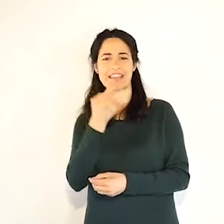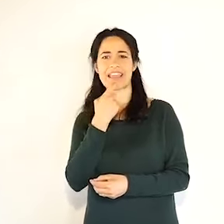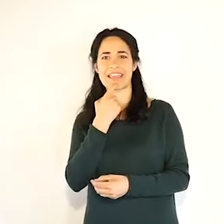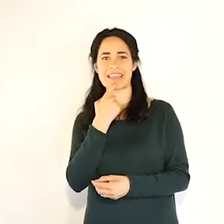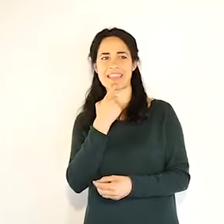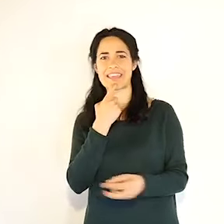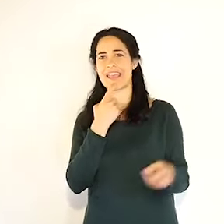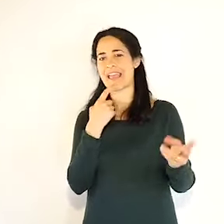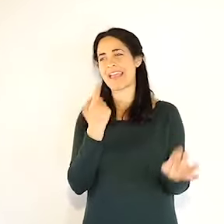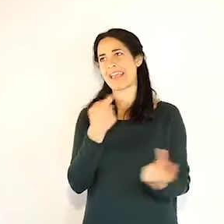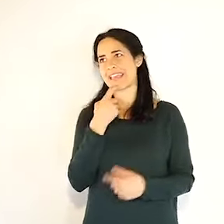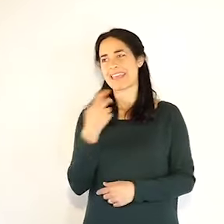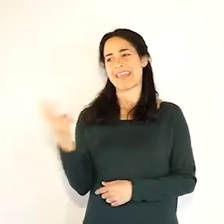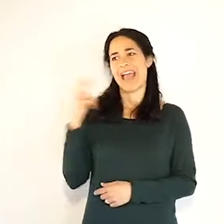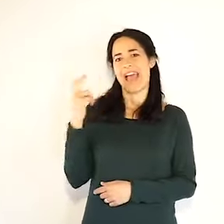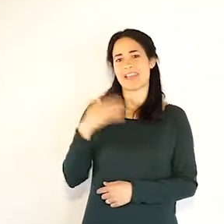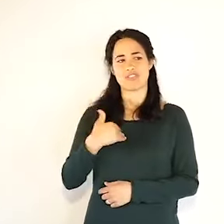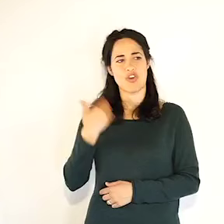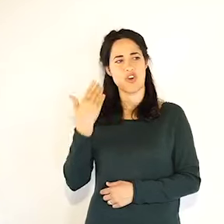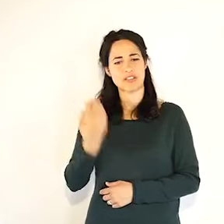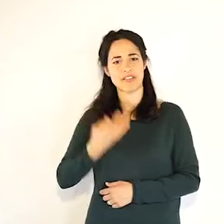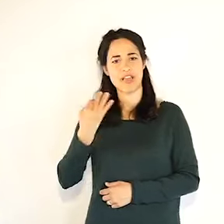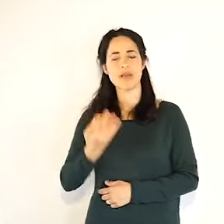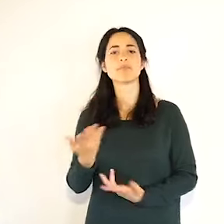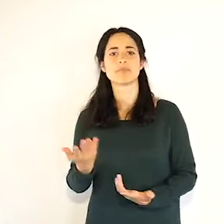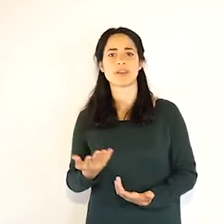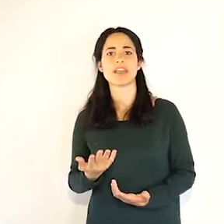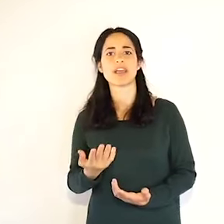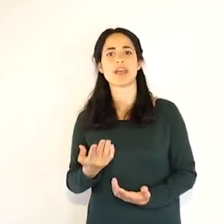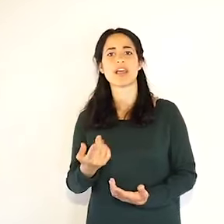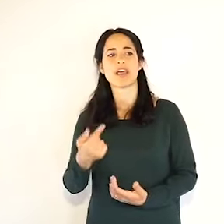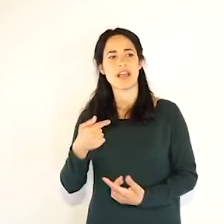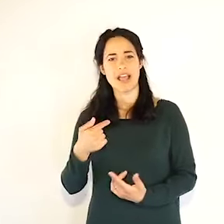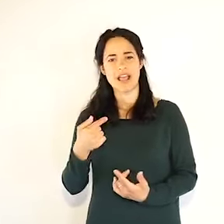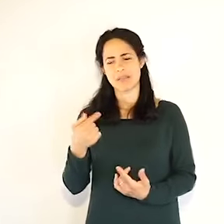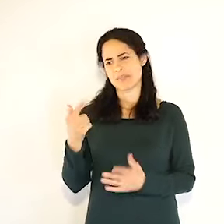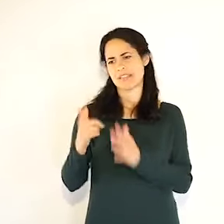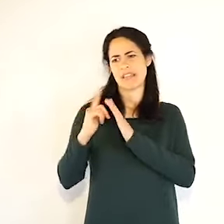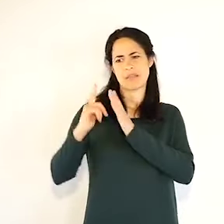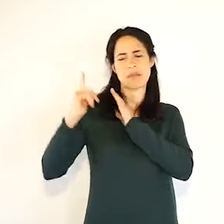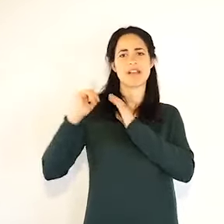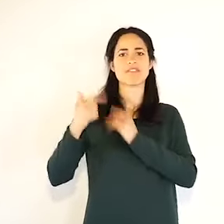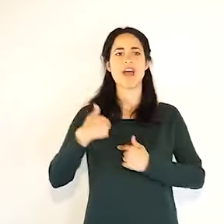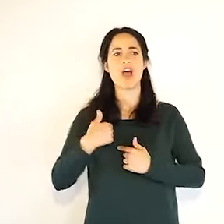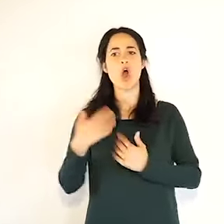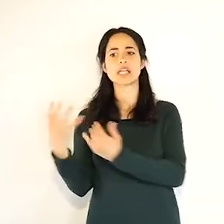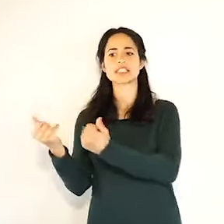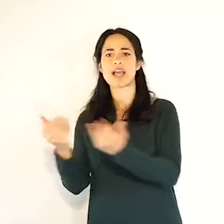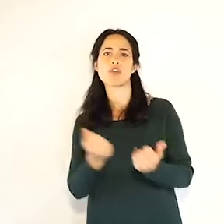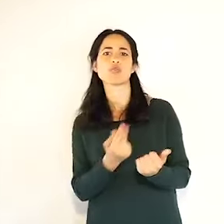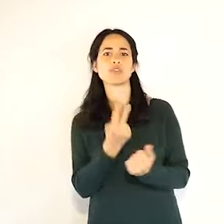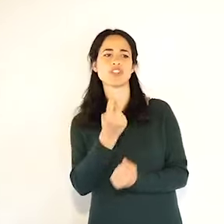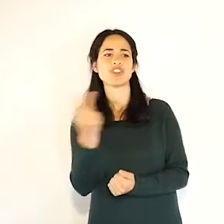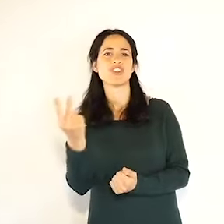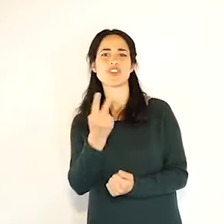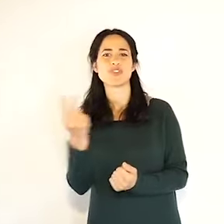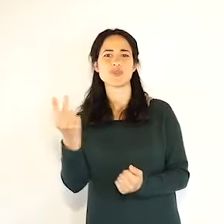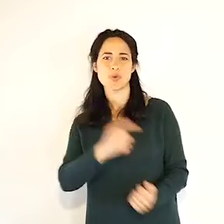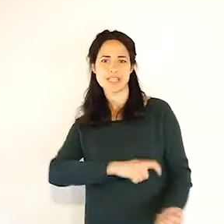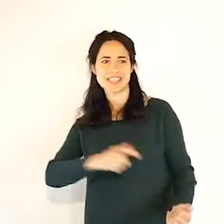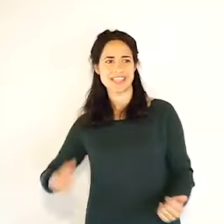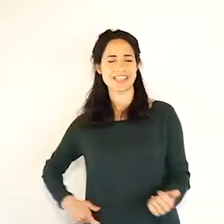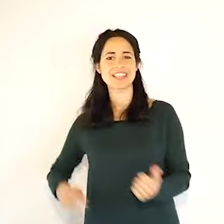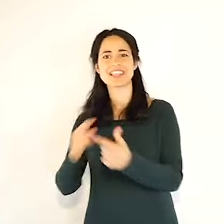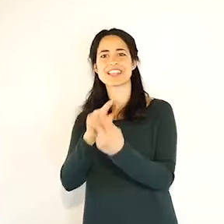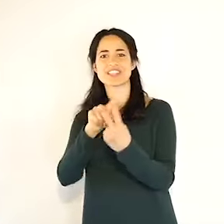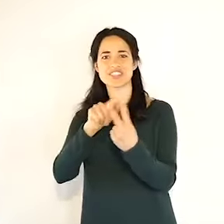a questa trasmissione che qualche settimana fa ne avevo salutati i due dei sindaci e tutti e due